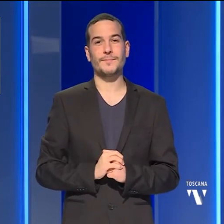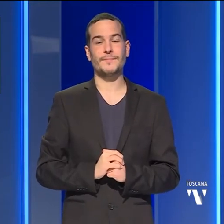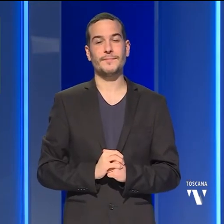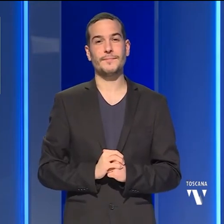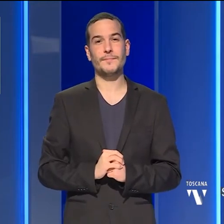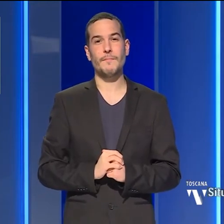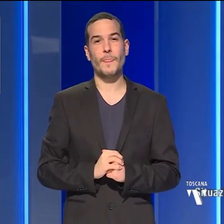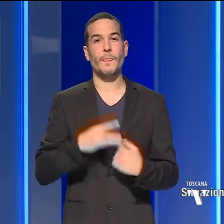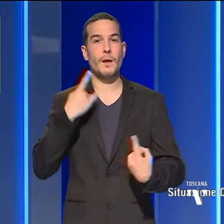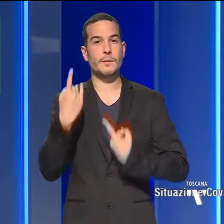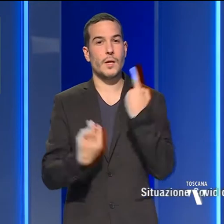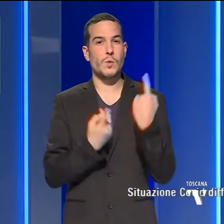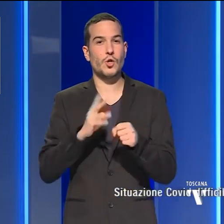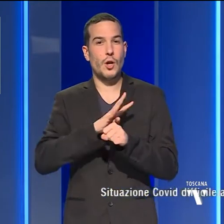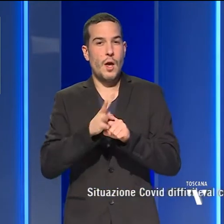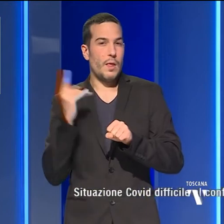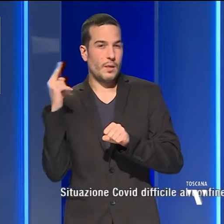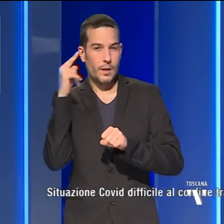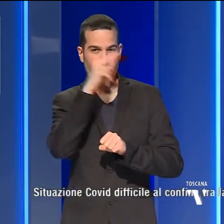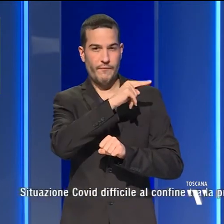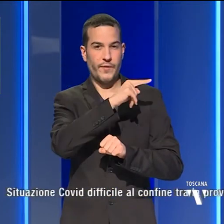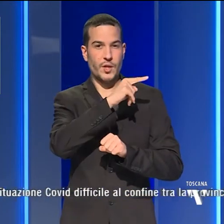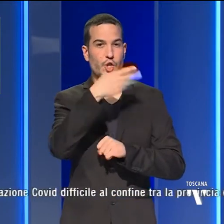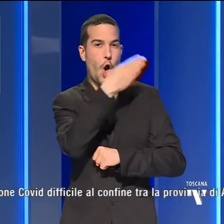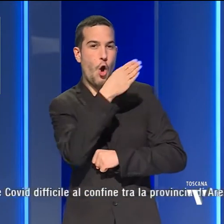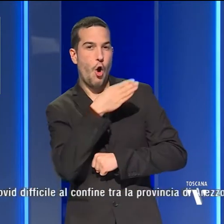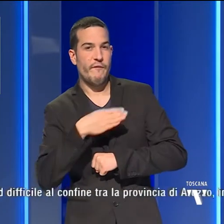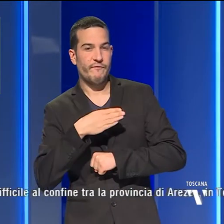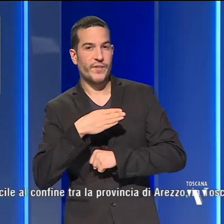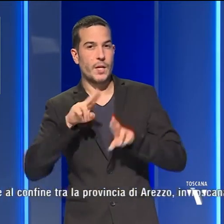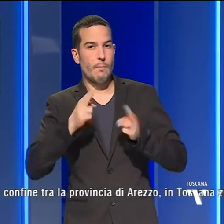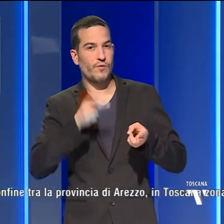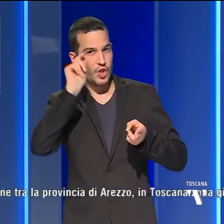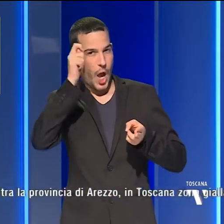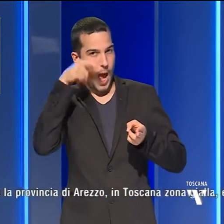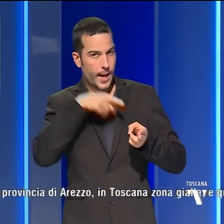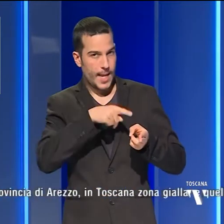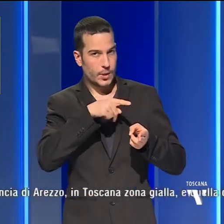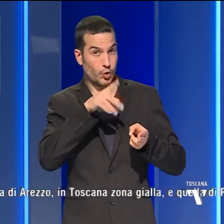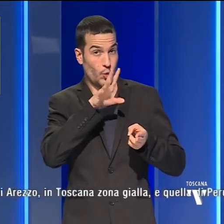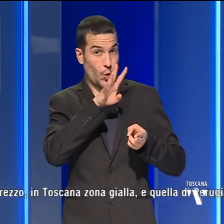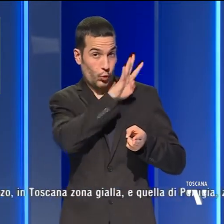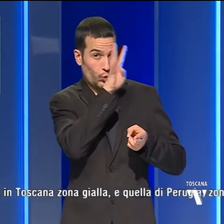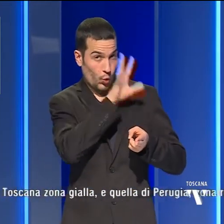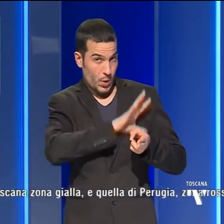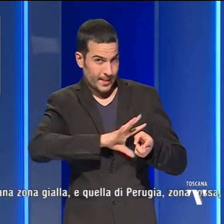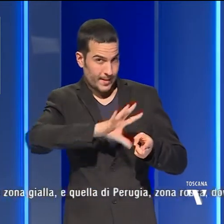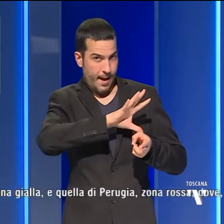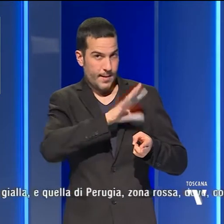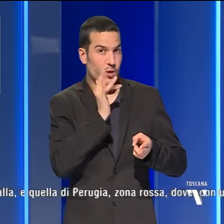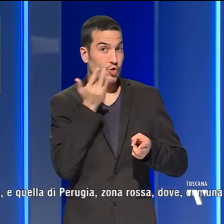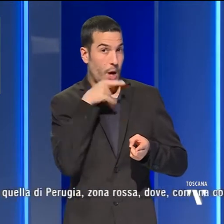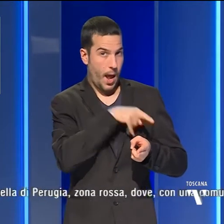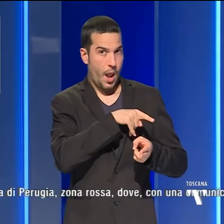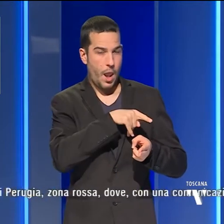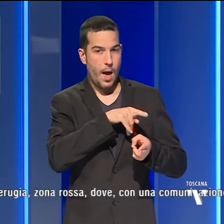Situazione Covid difficile al confine tra la provincia di Arezzo, in Toscana zona gialla, e